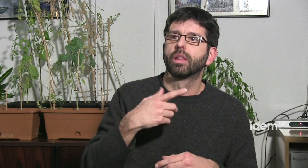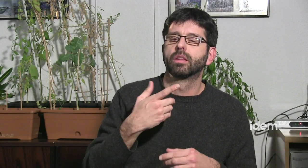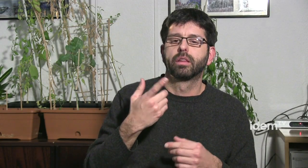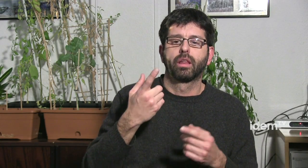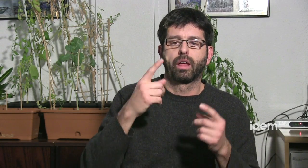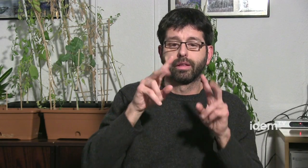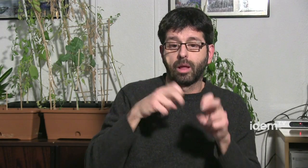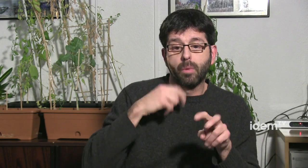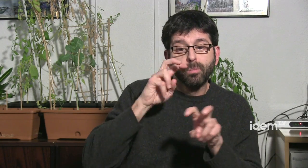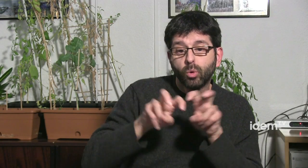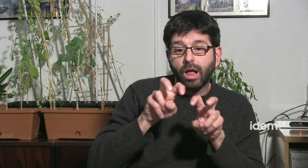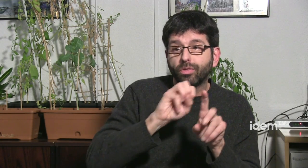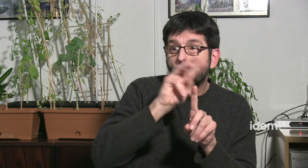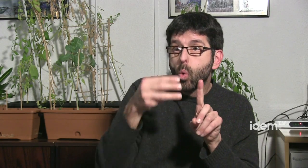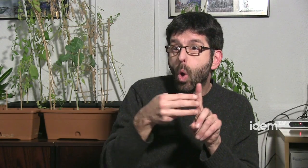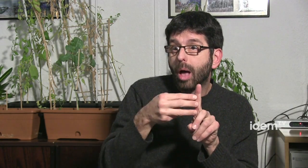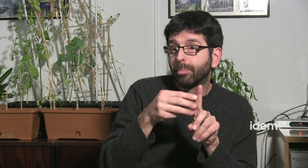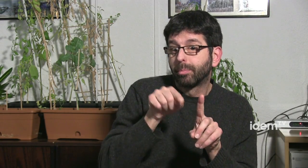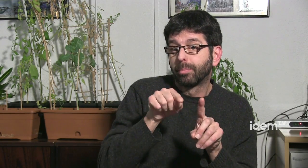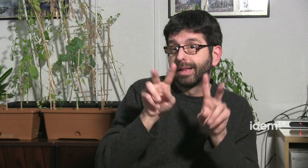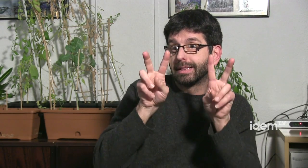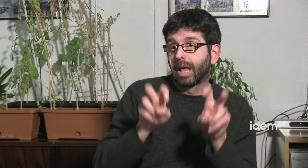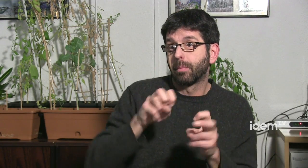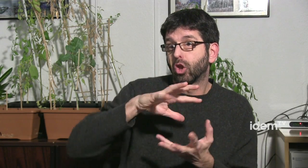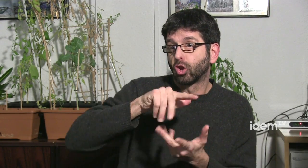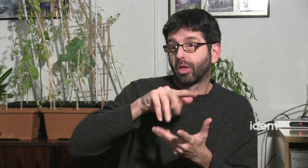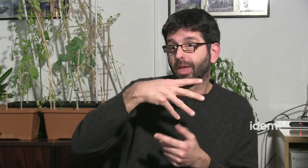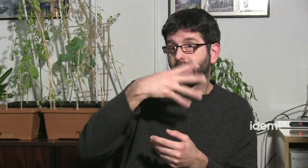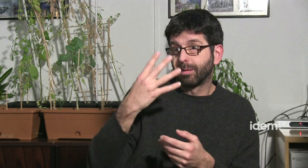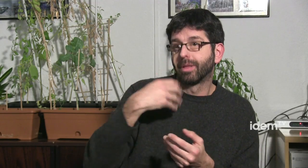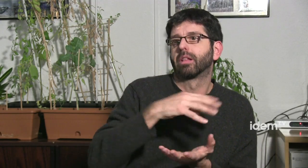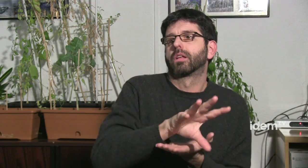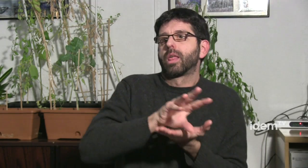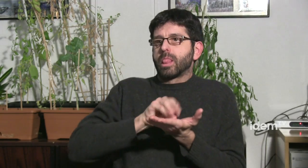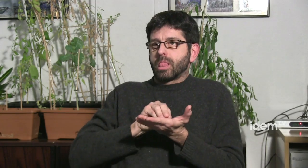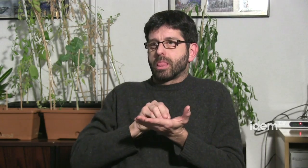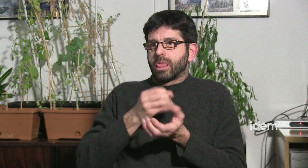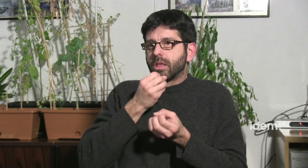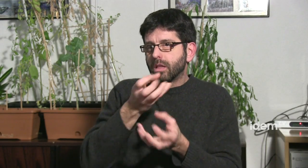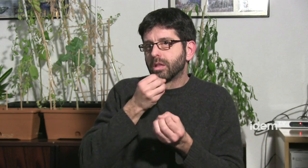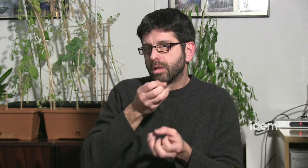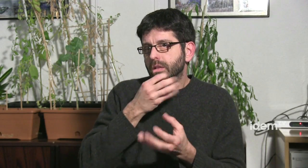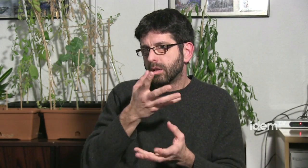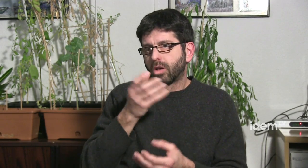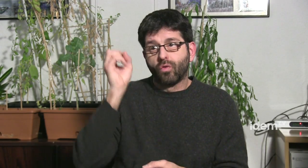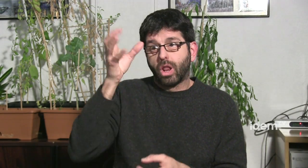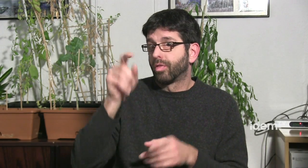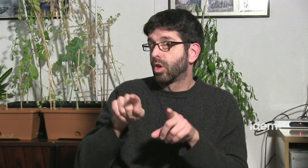donem aquesta informació i llavors busquen a la web, busquen notícies, nosaltres aquestes